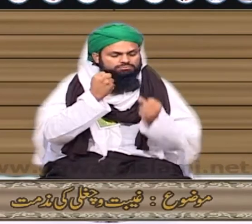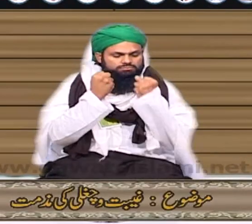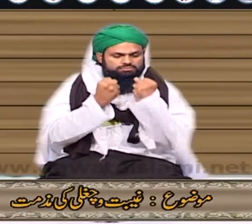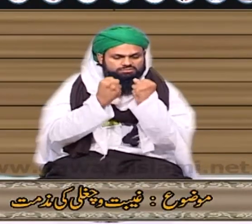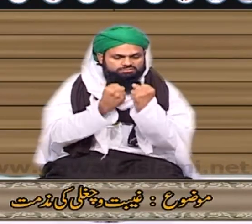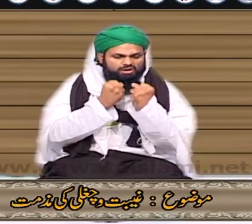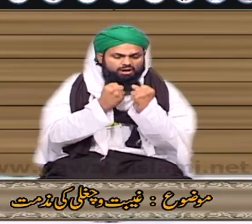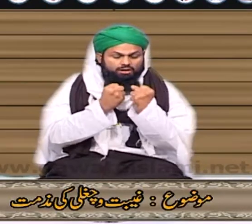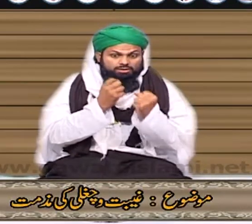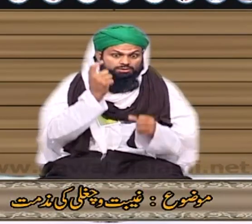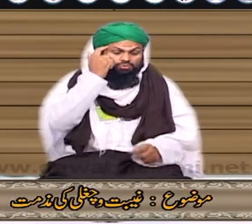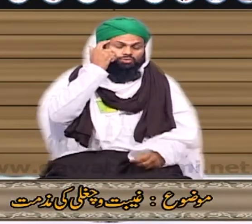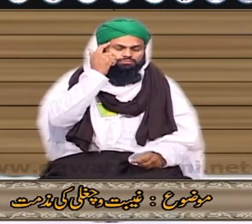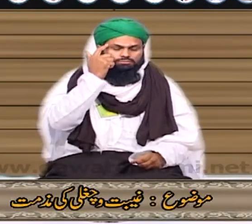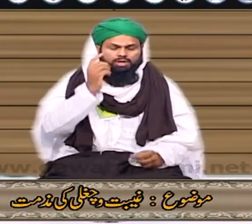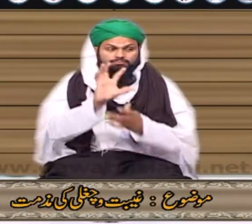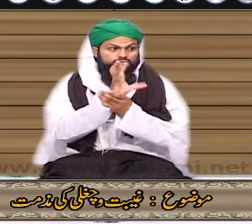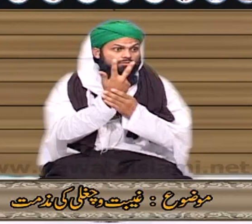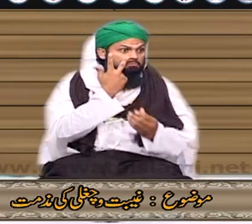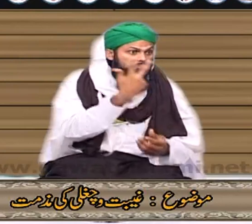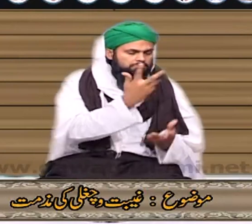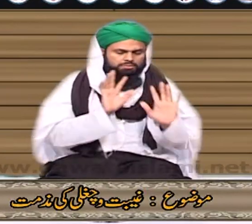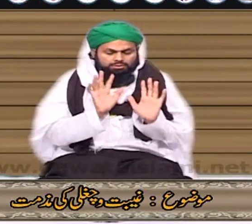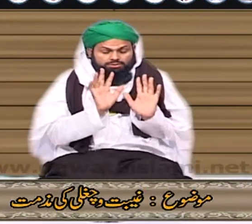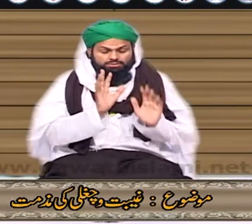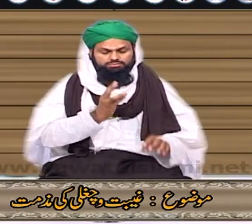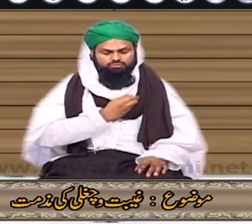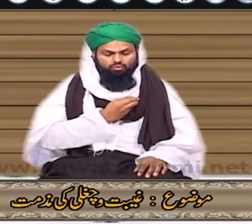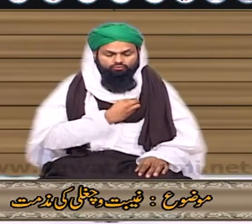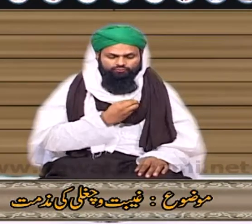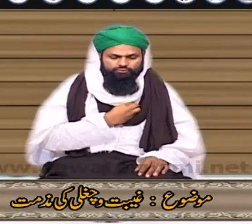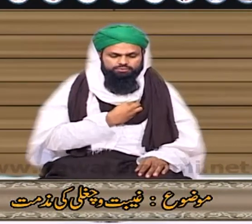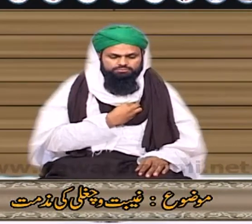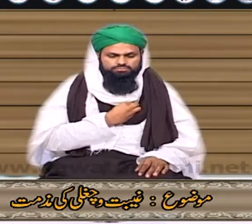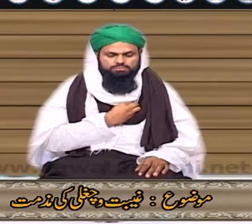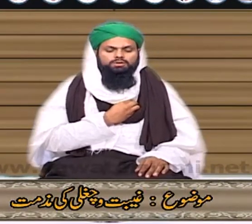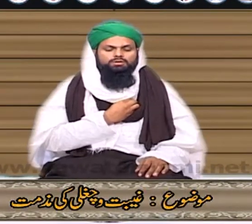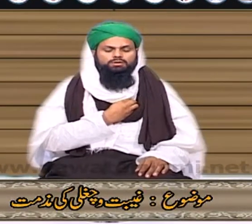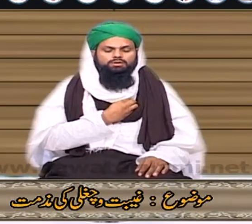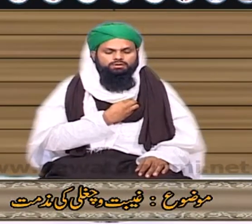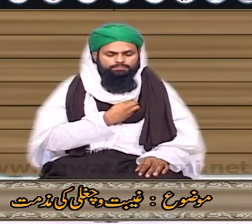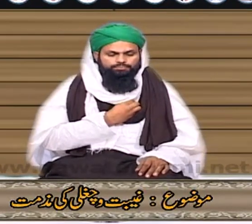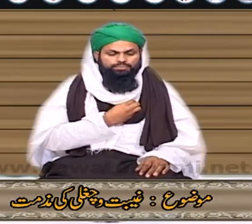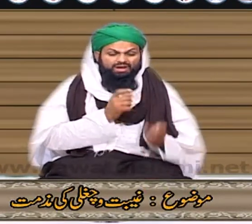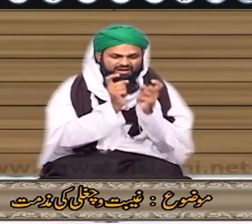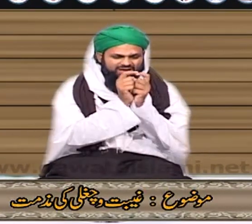ہوگی کھیج کر گدی سے نکال لیں ہم توجہ بھی نہیں سکتے ایتی صدا دنیا میں ہم نے دیکھی بھی نہیں اور یہ صدا جو ہے